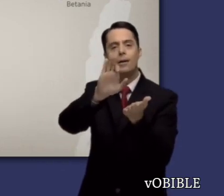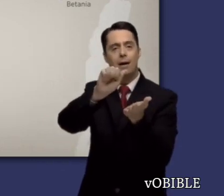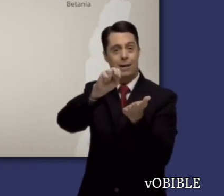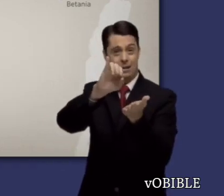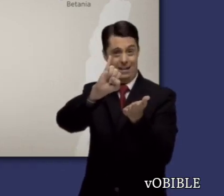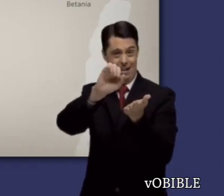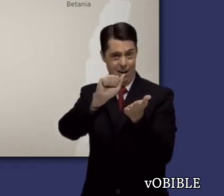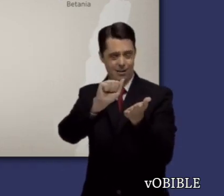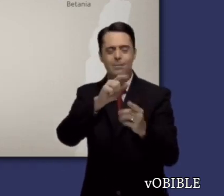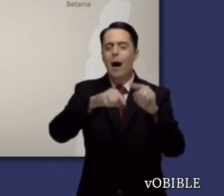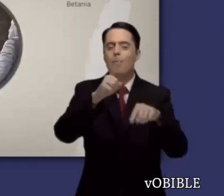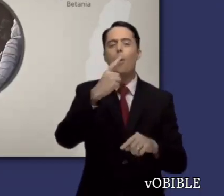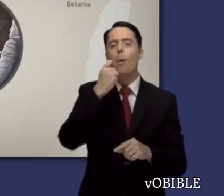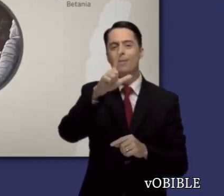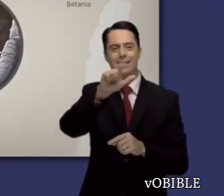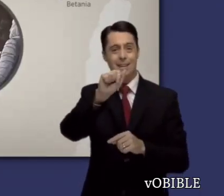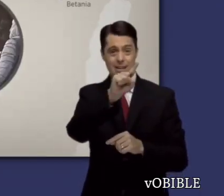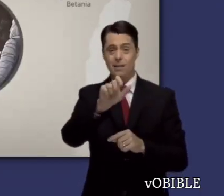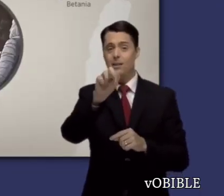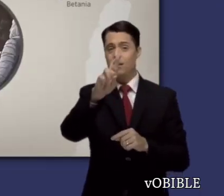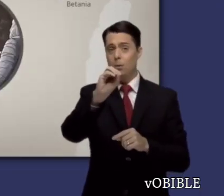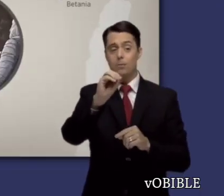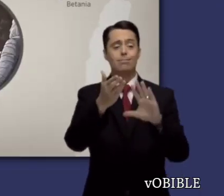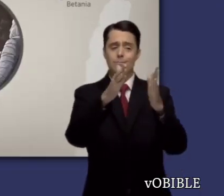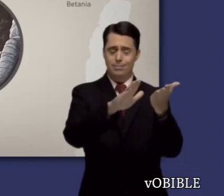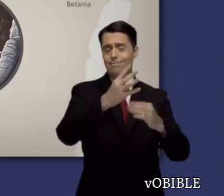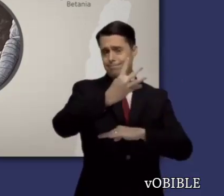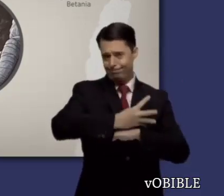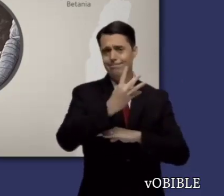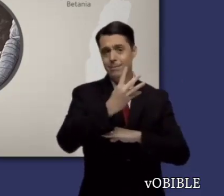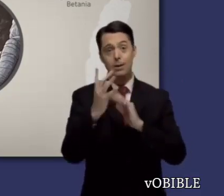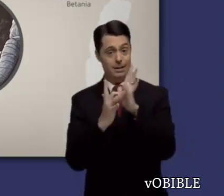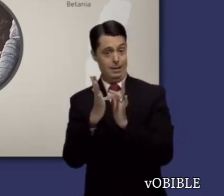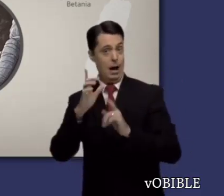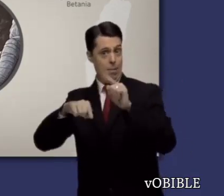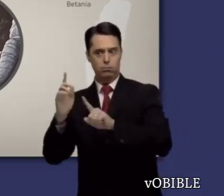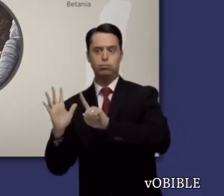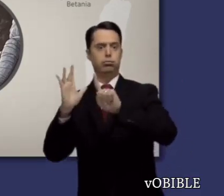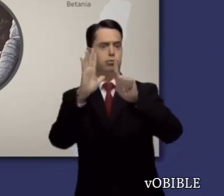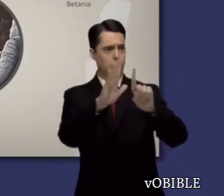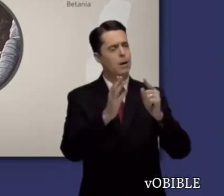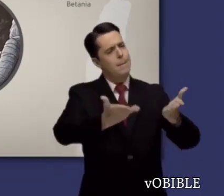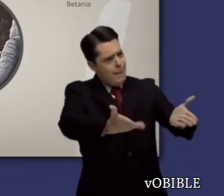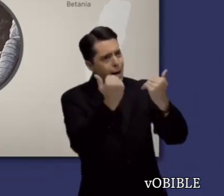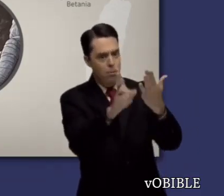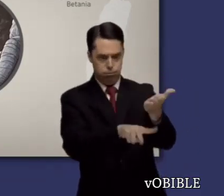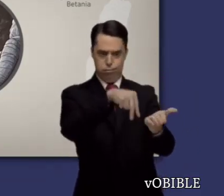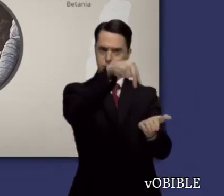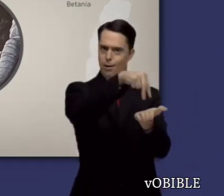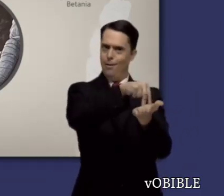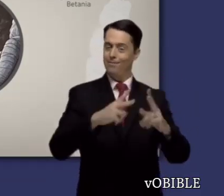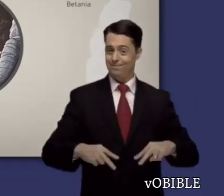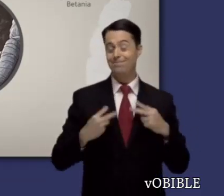Jesús viaja a Betania y resucita a su amigo Lázaro. Aunque hacía cuatro días que Lázaro había muerto, vuelve a la vida cuando